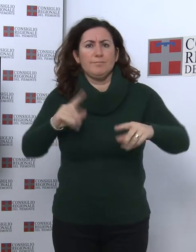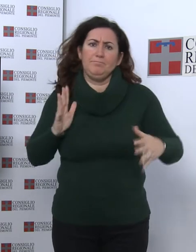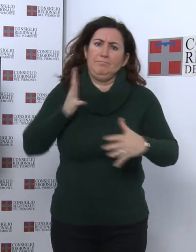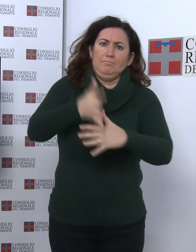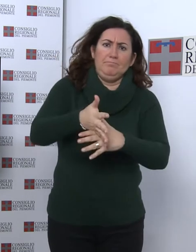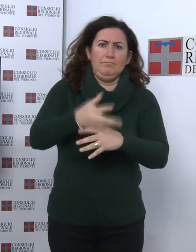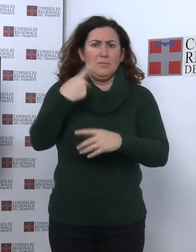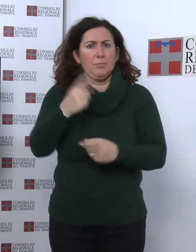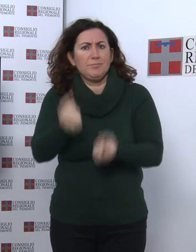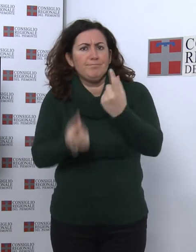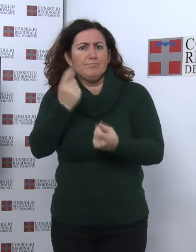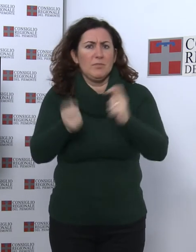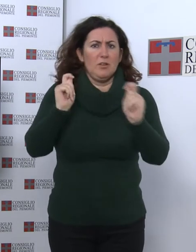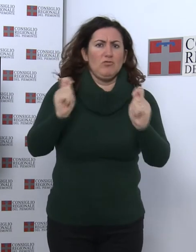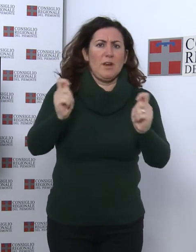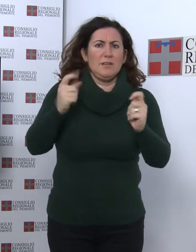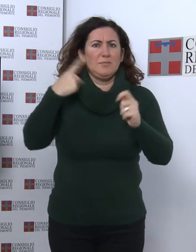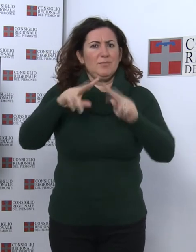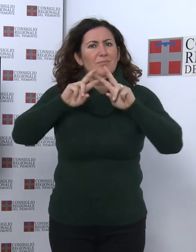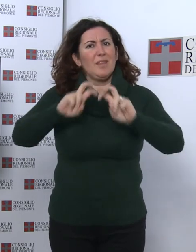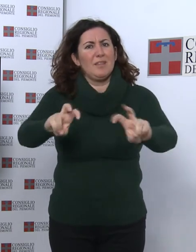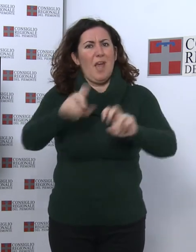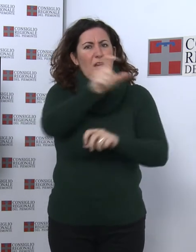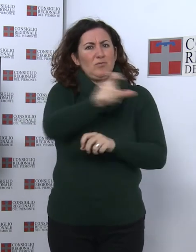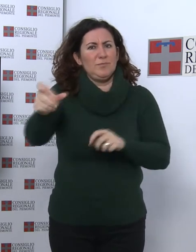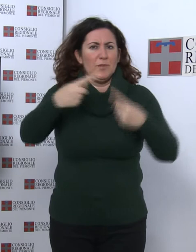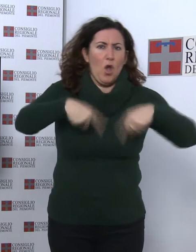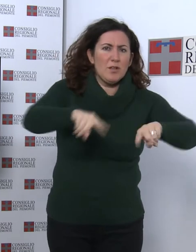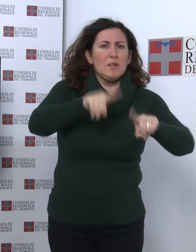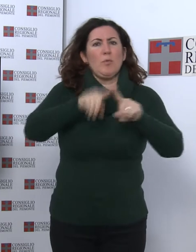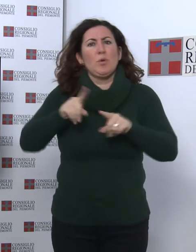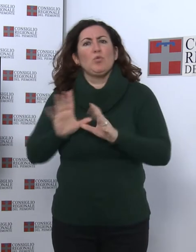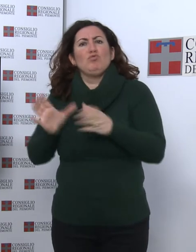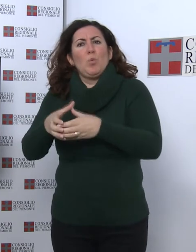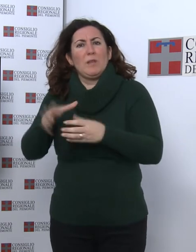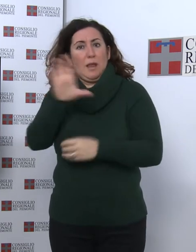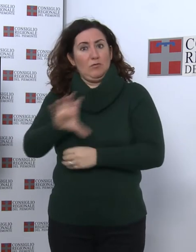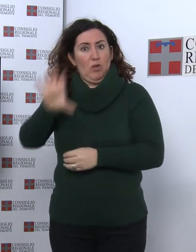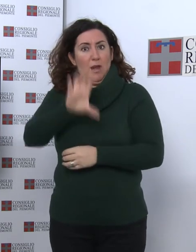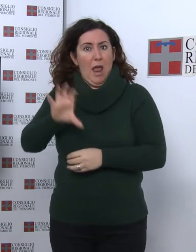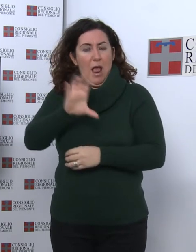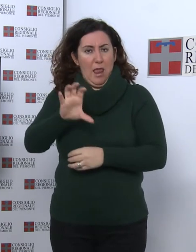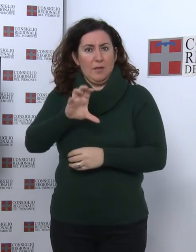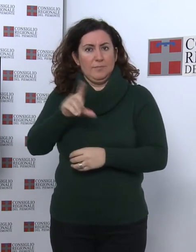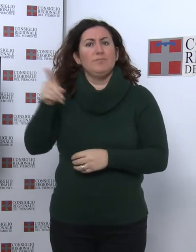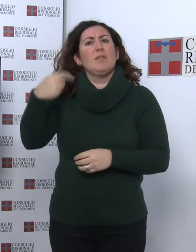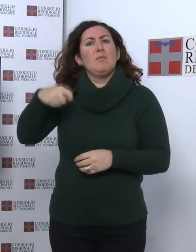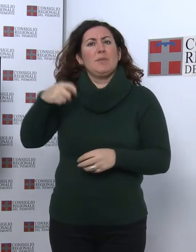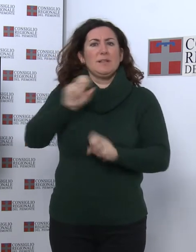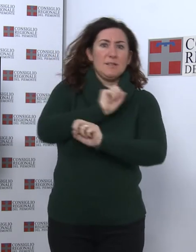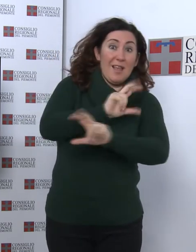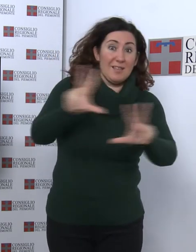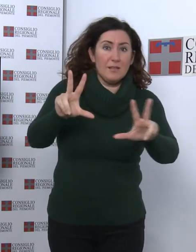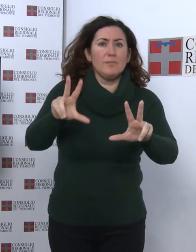giornalistiche sull'indagine in corso su numerosi esponenti di consiglio e giunta regionale. La comunicazione del Presidente ha dato luogo a un acceso